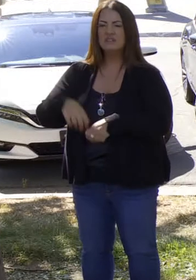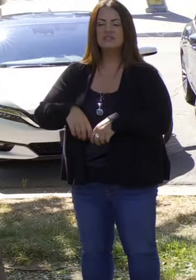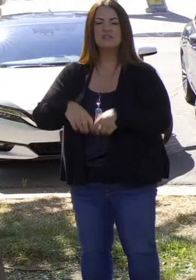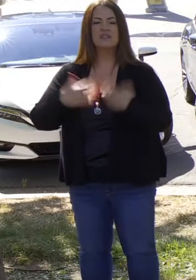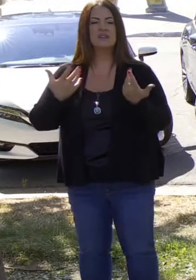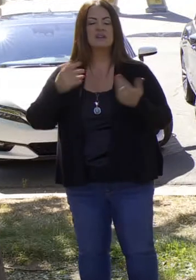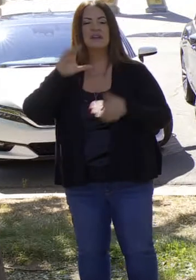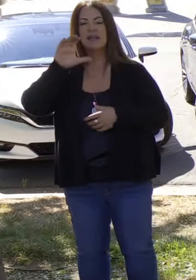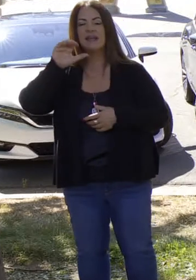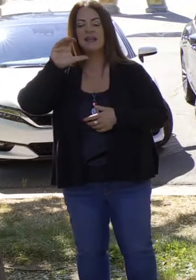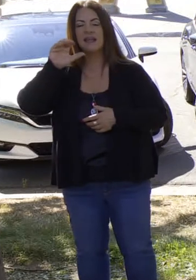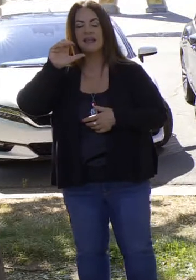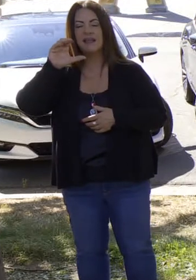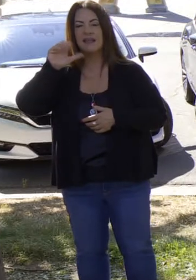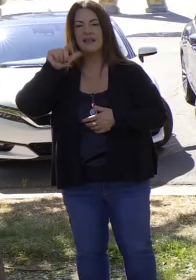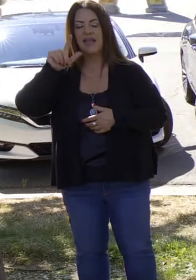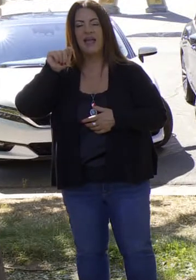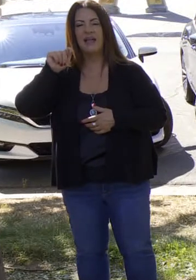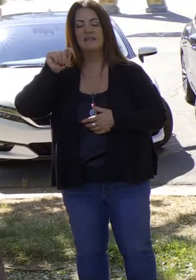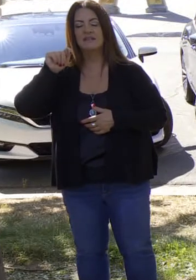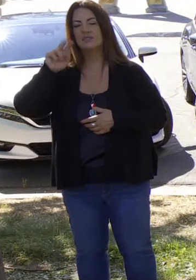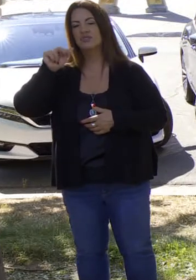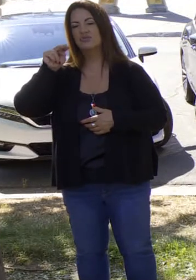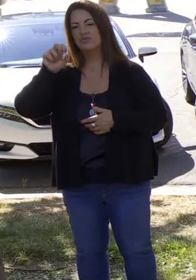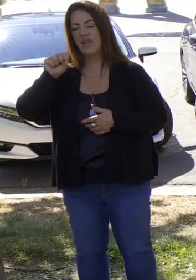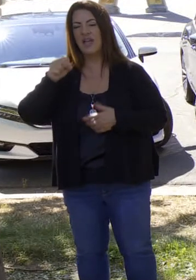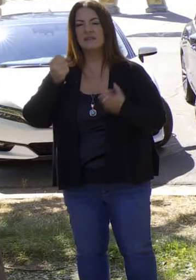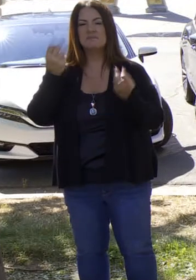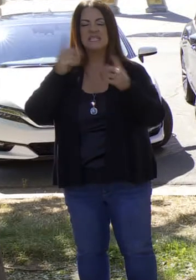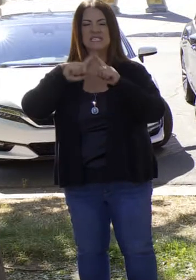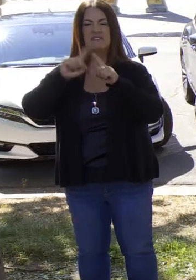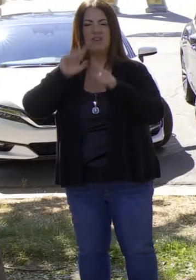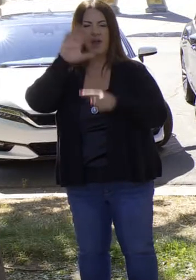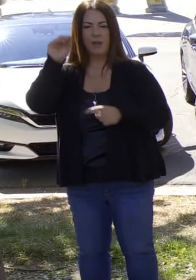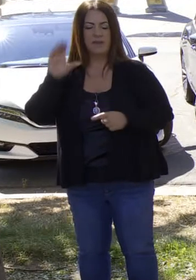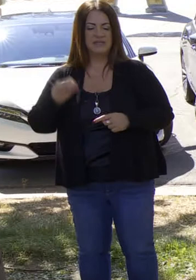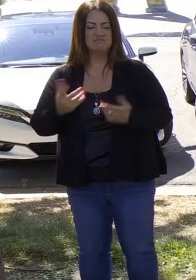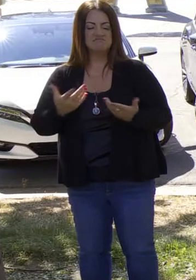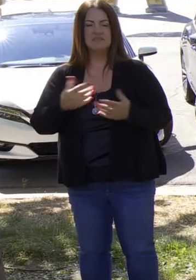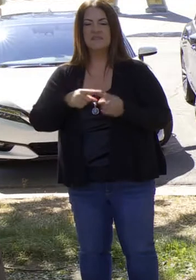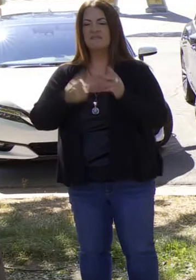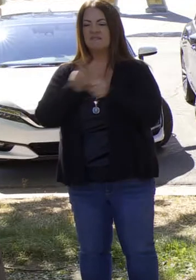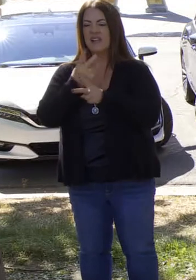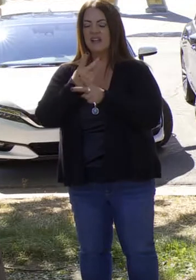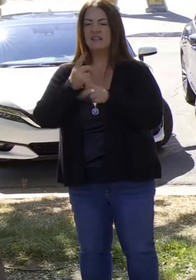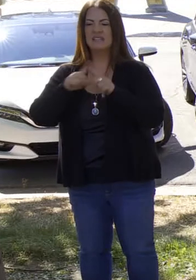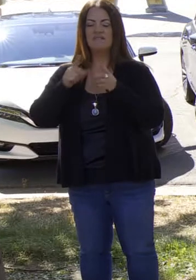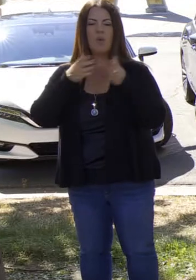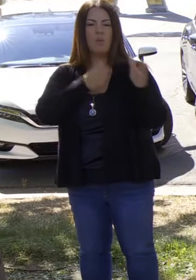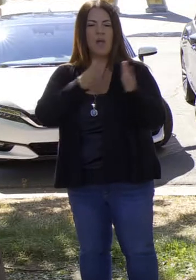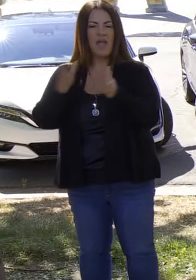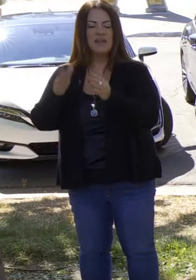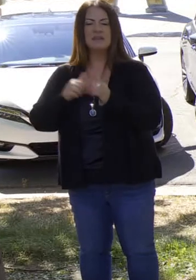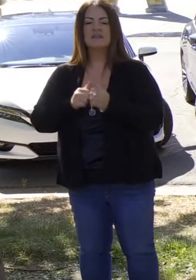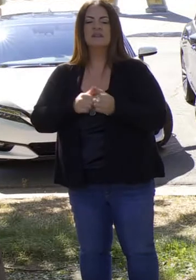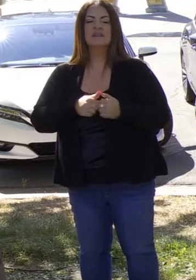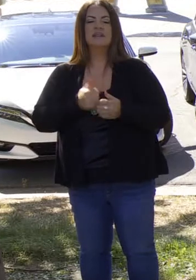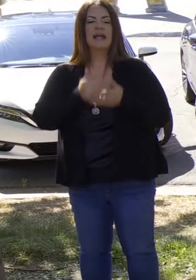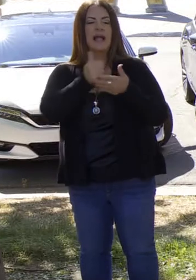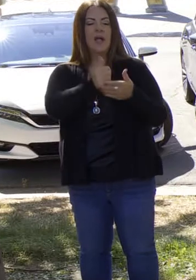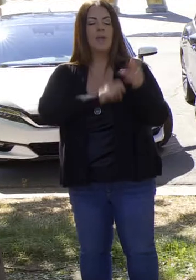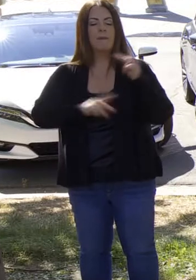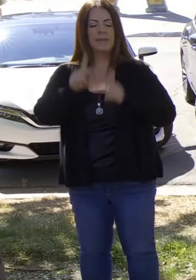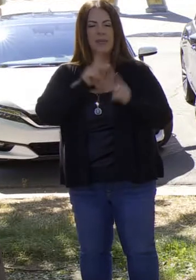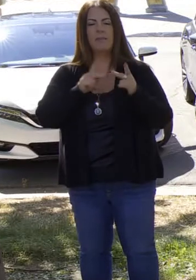pero no solamente las agencias de transporte, Caltrans y otros que están buscando la manera creativa de ayudar a más personas.